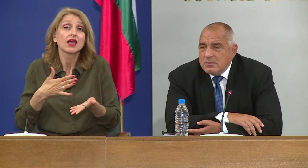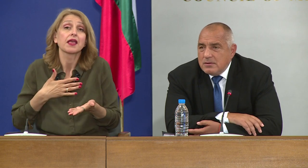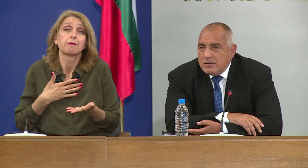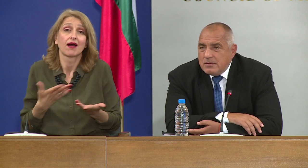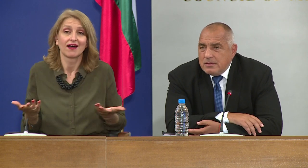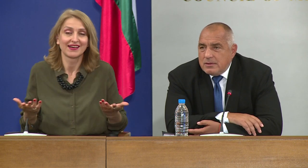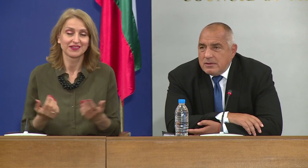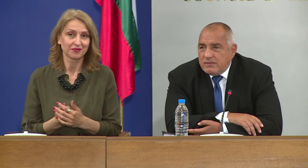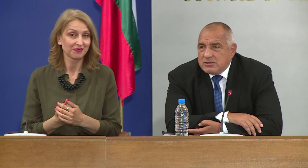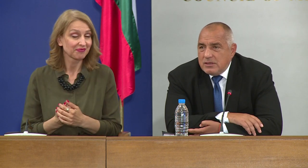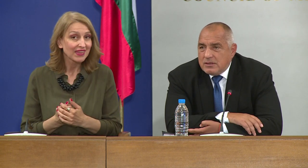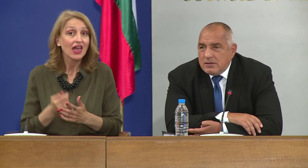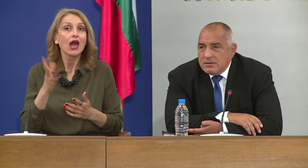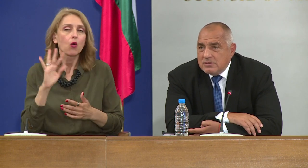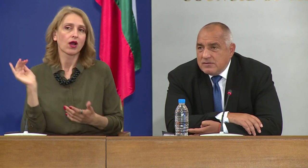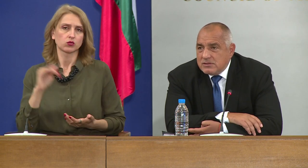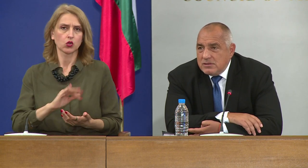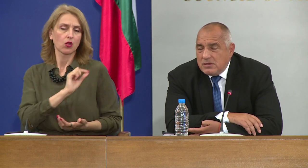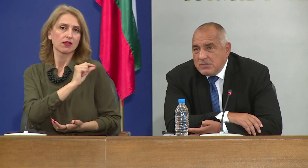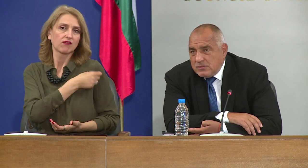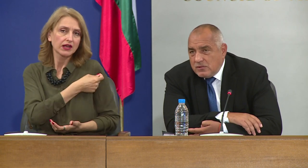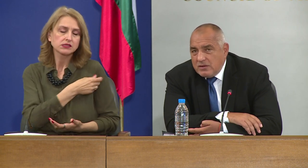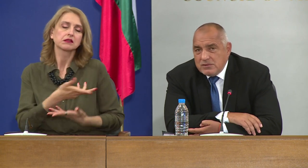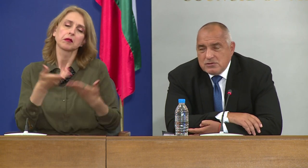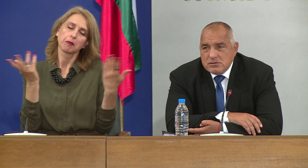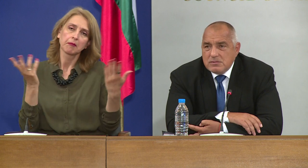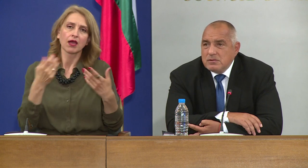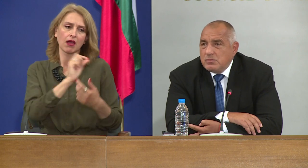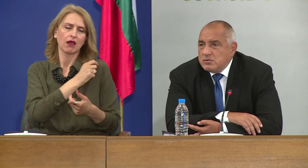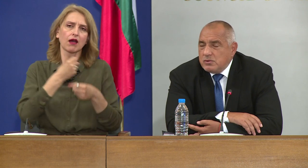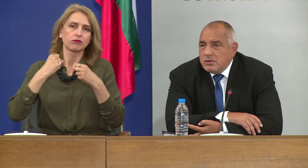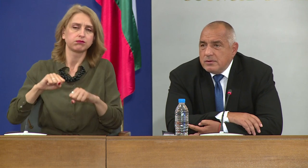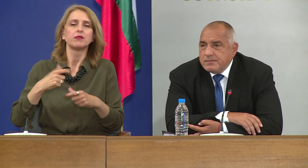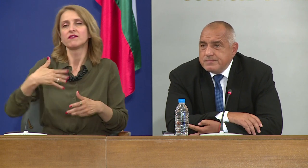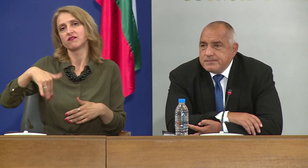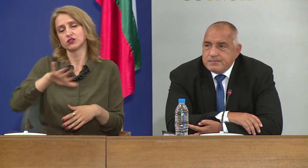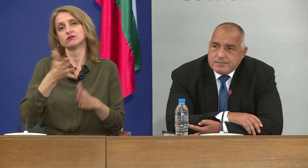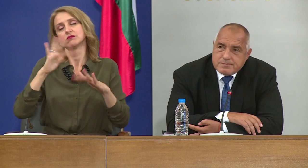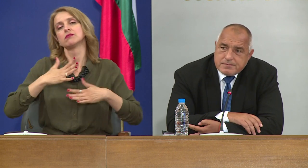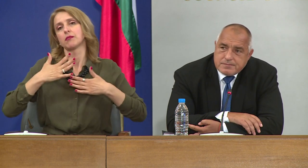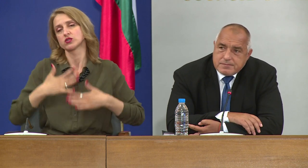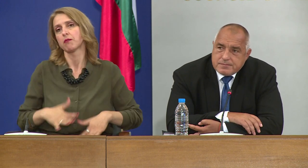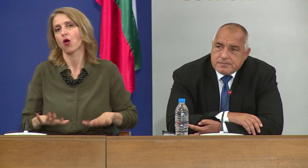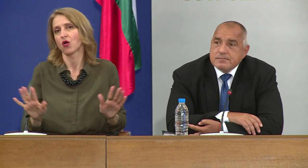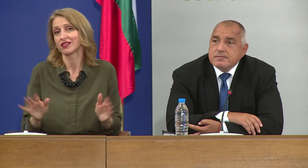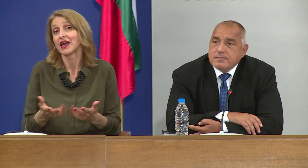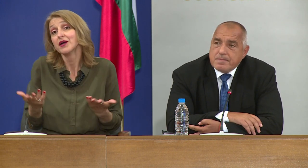вакцината и се вакцинираме, тогава вече ще сме по-спокойни. А в тази проекция